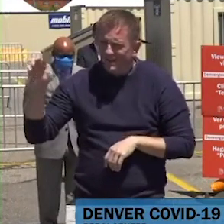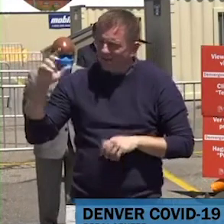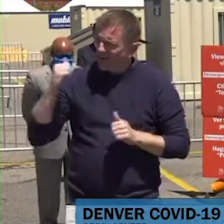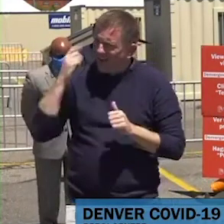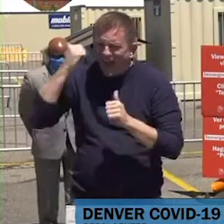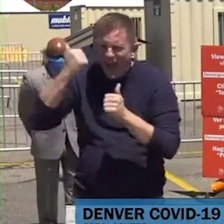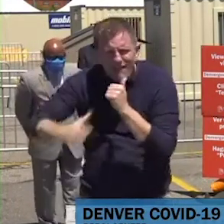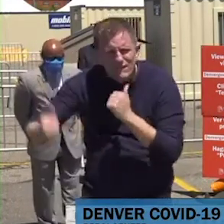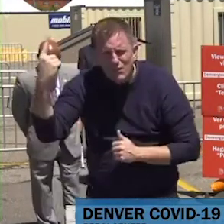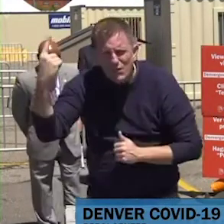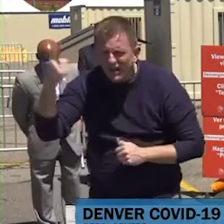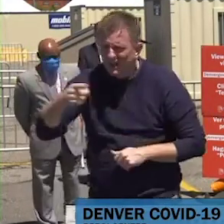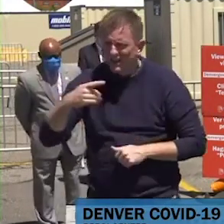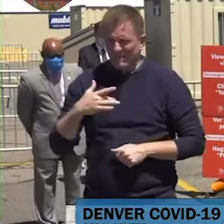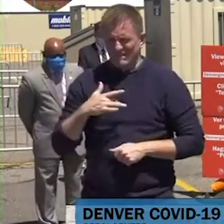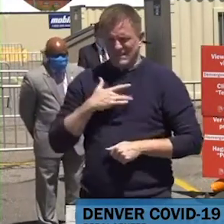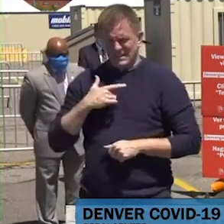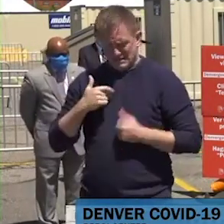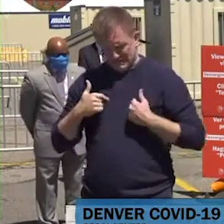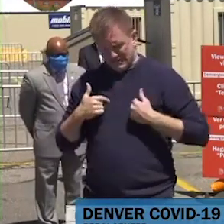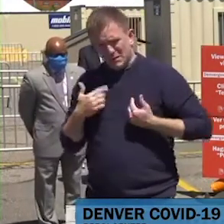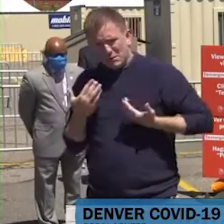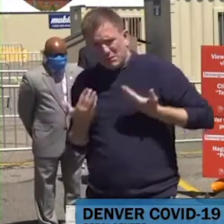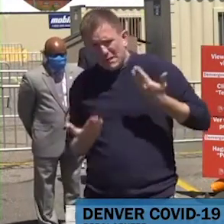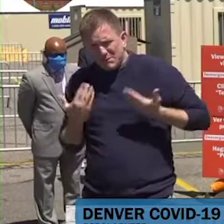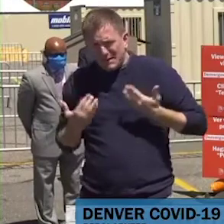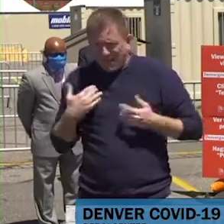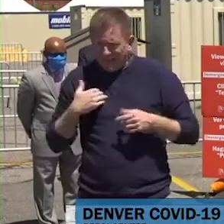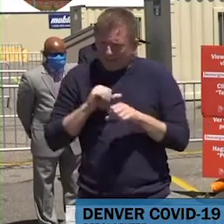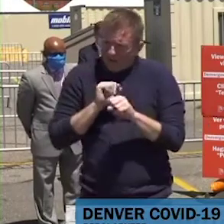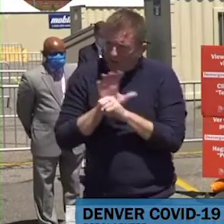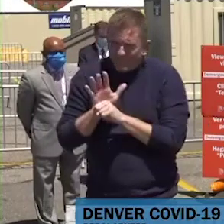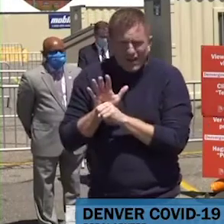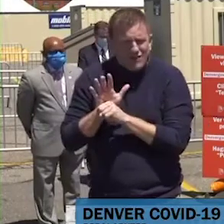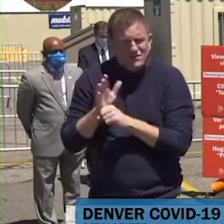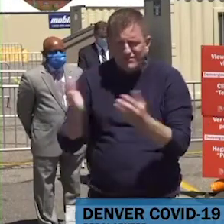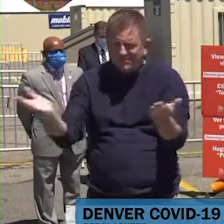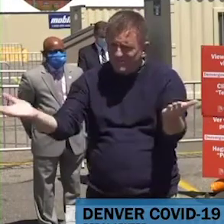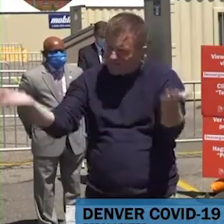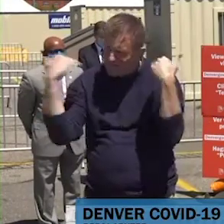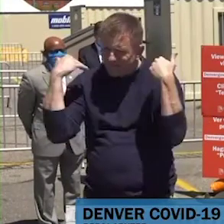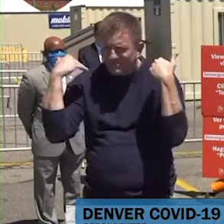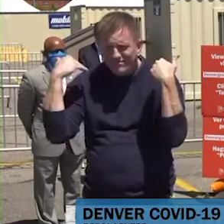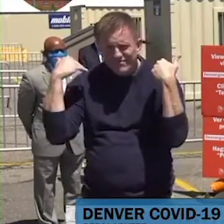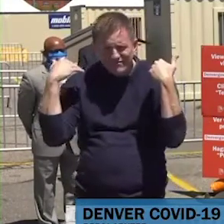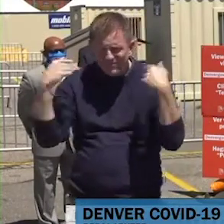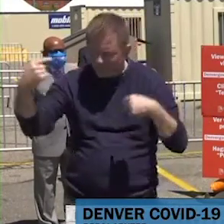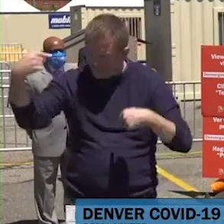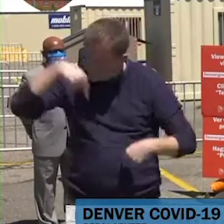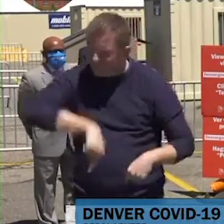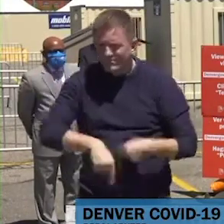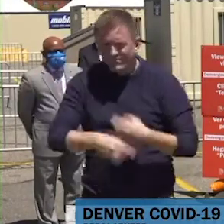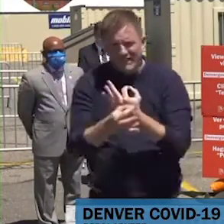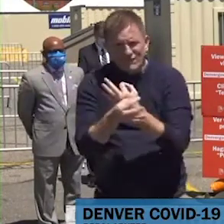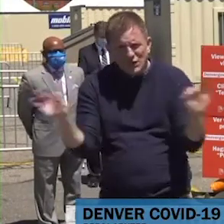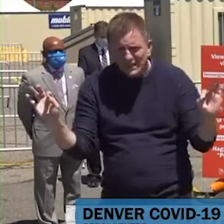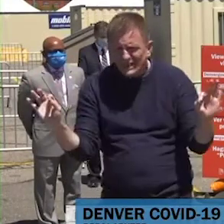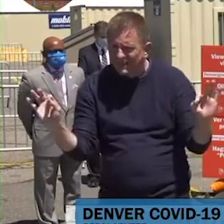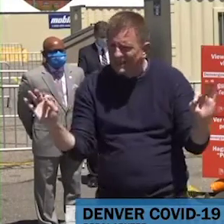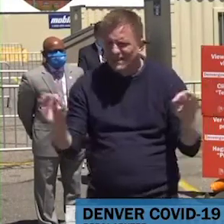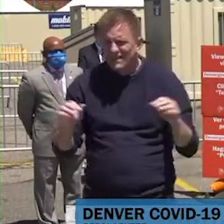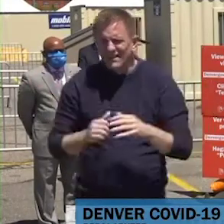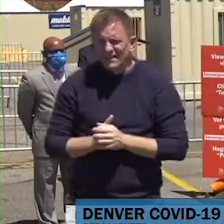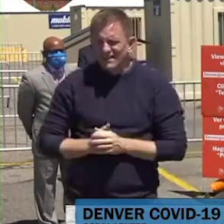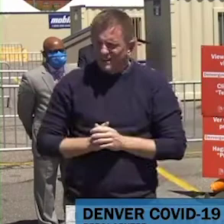-19. La prueba que recibe en este sitio le informará si usted tiene el virus COVID-19 dentro de su